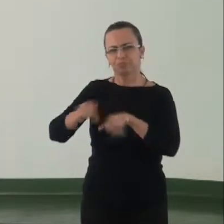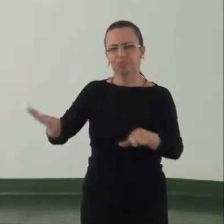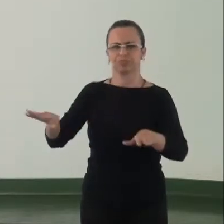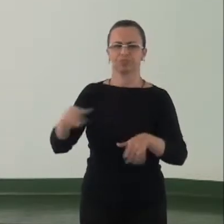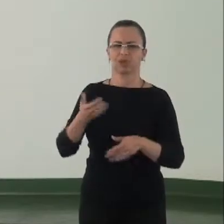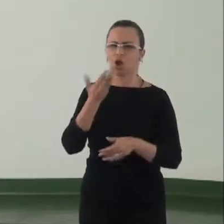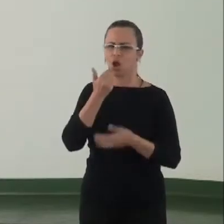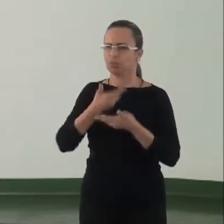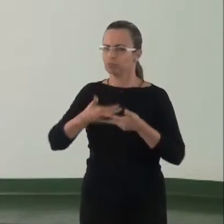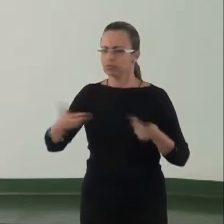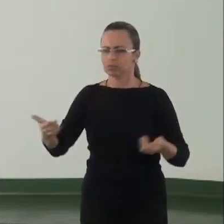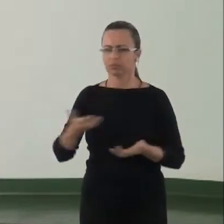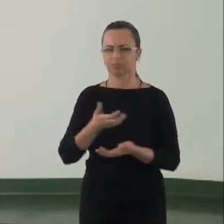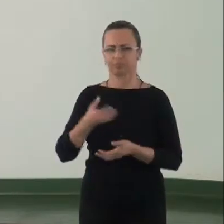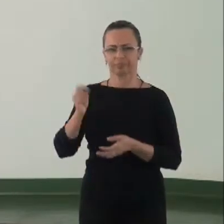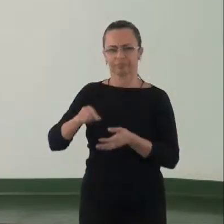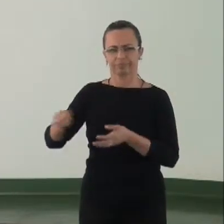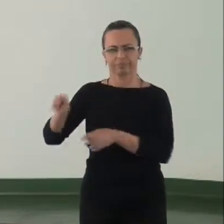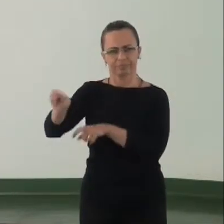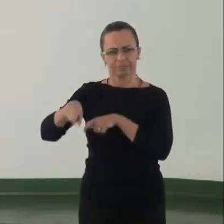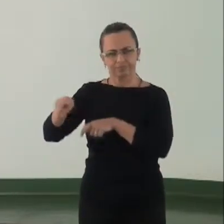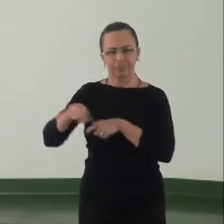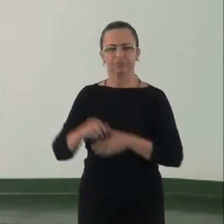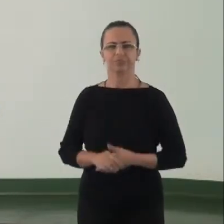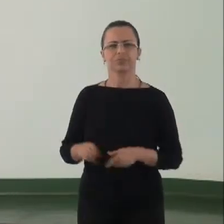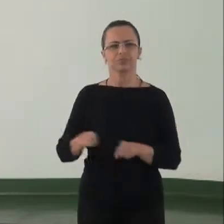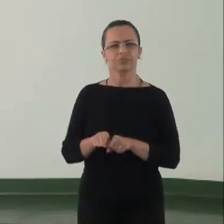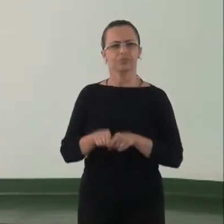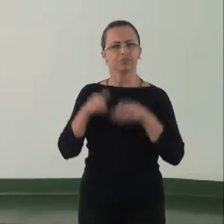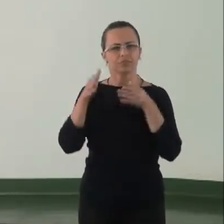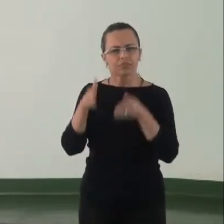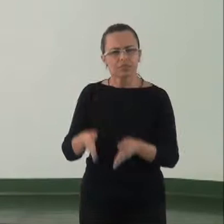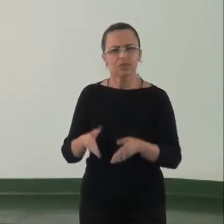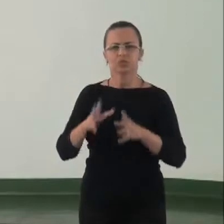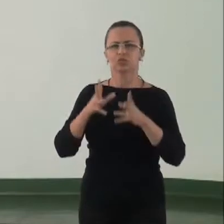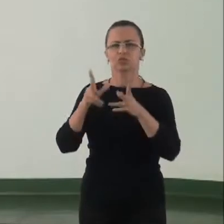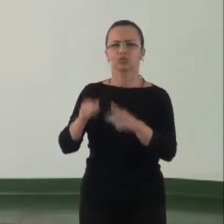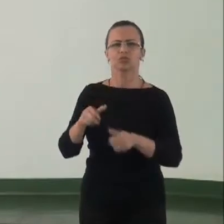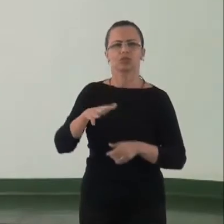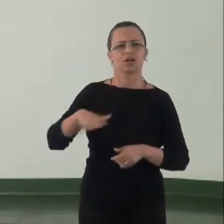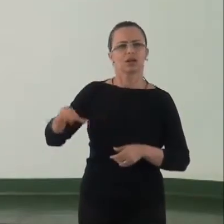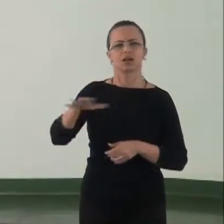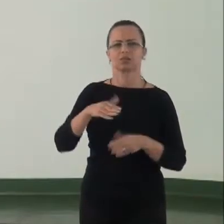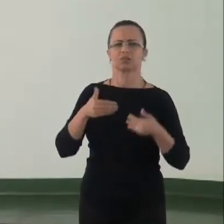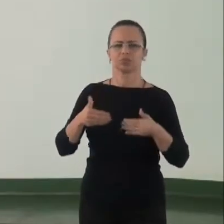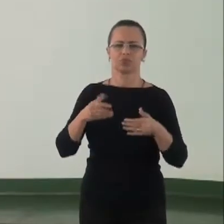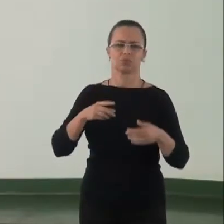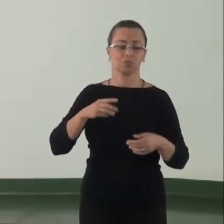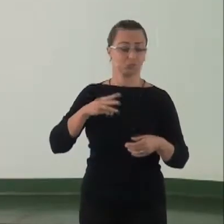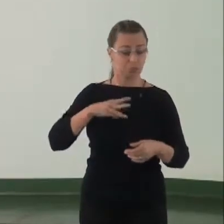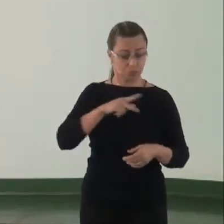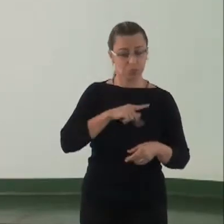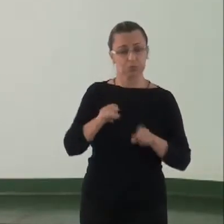vem fazendo, e que assegure nesses fóruns a participação de todos os ramos institucionais do Ministério Público e da sociedade.